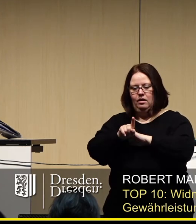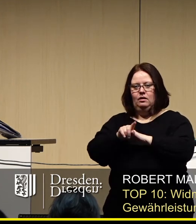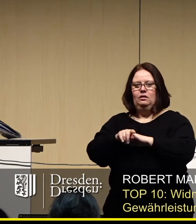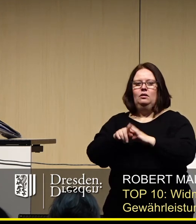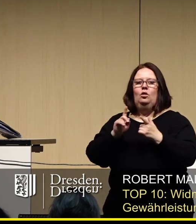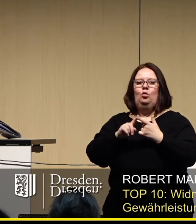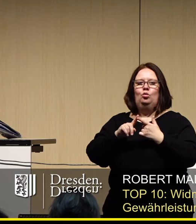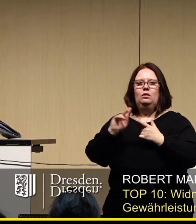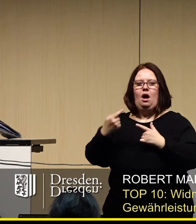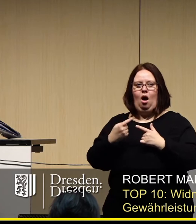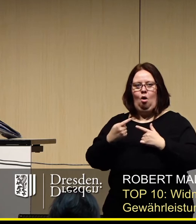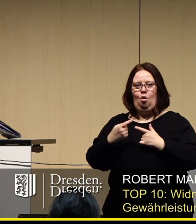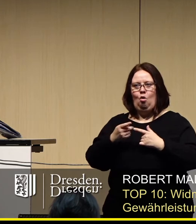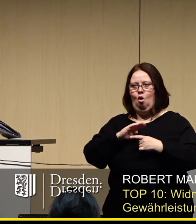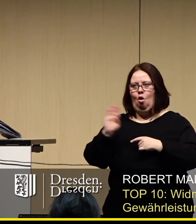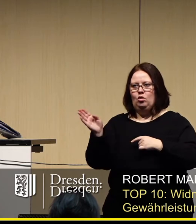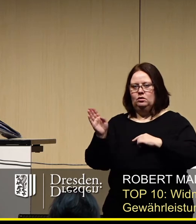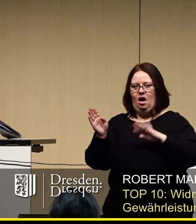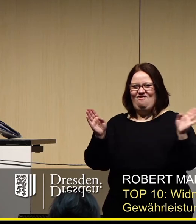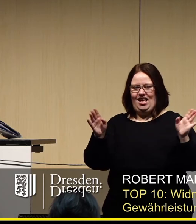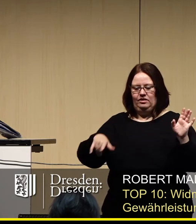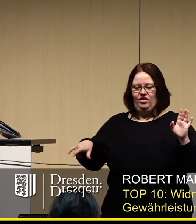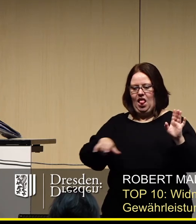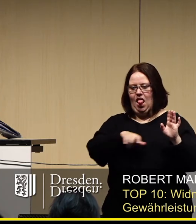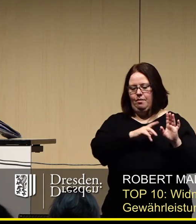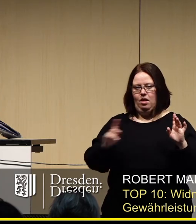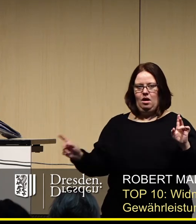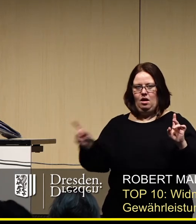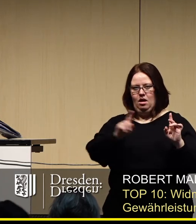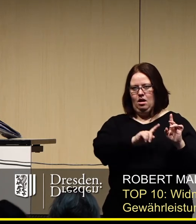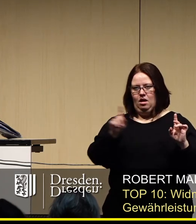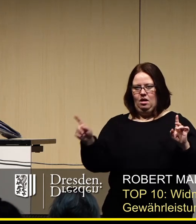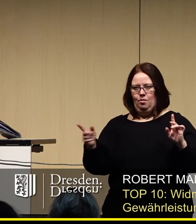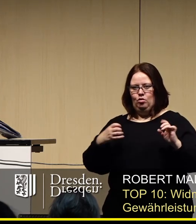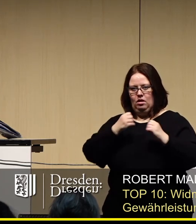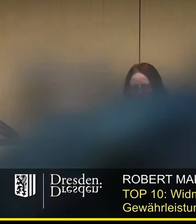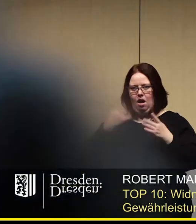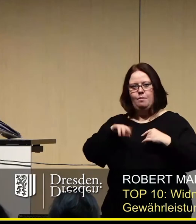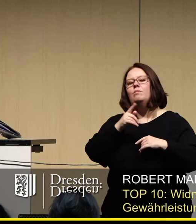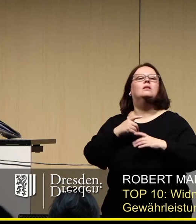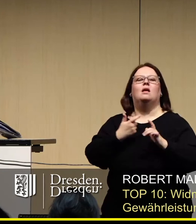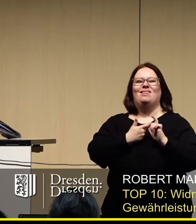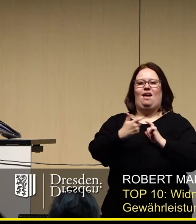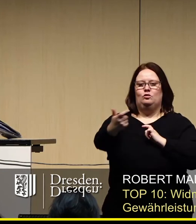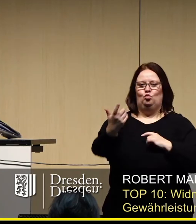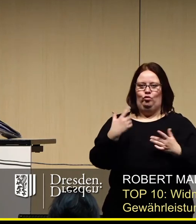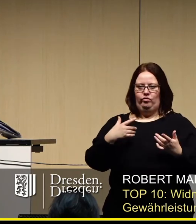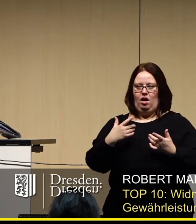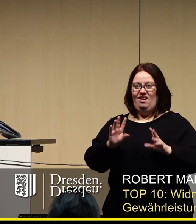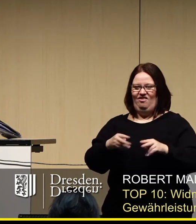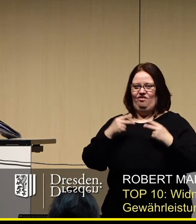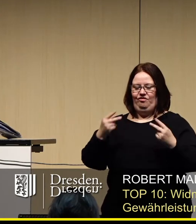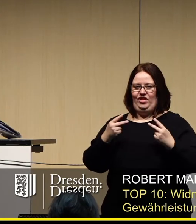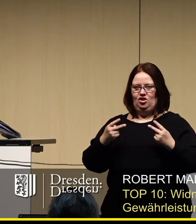Und die Verbindung von Ost nach West und südlich auch der Elbe sichergestellt wird, weil wir verlieren natürlich mit dem Terrassenufer eine sehr